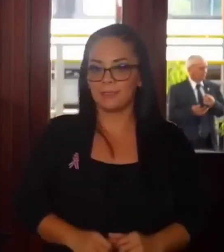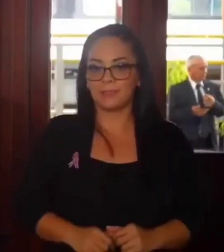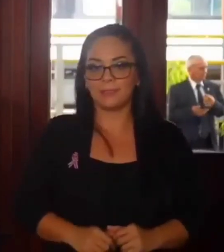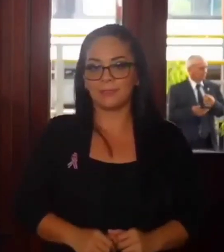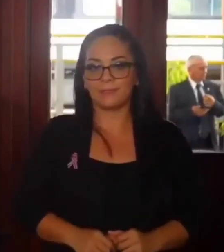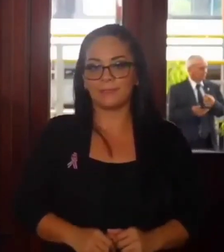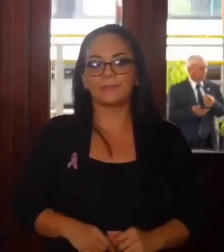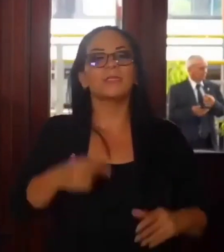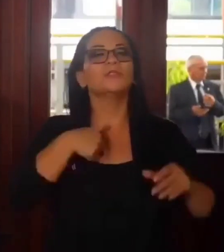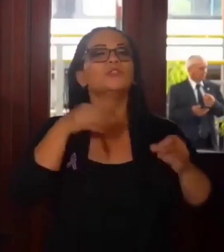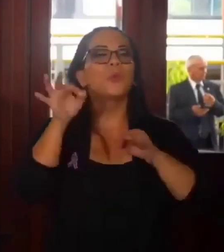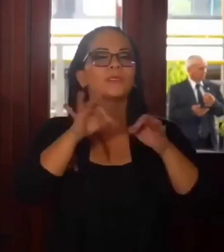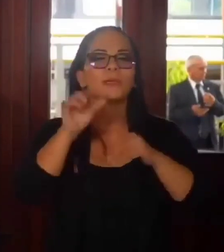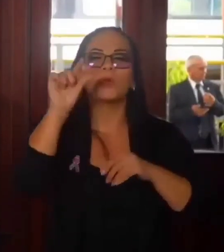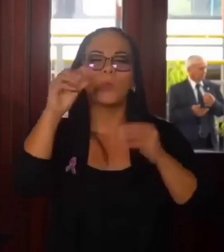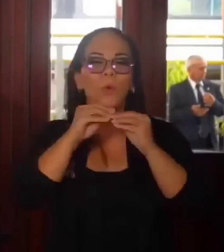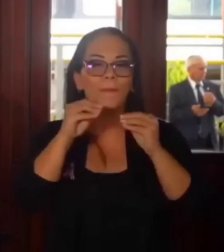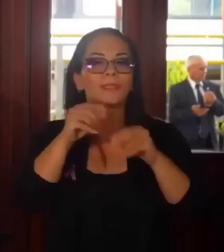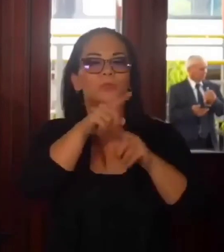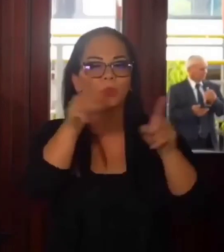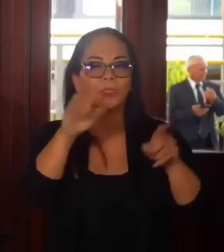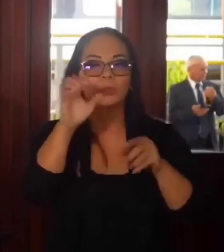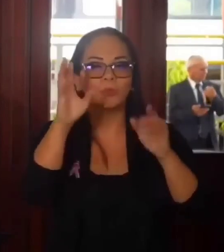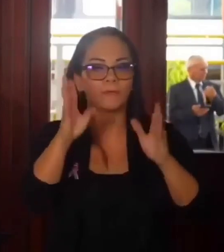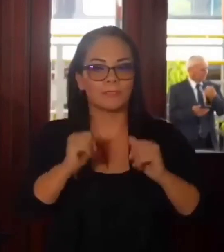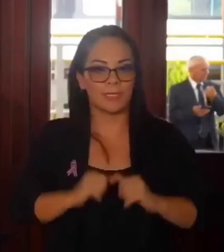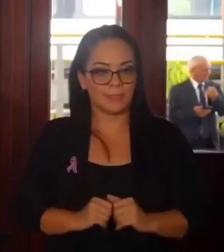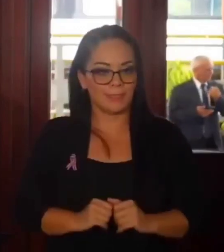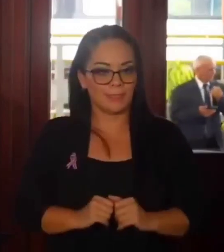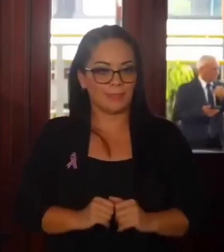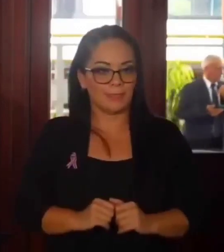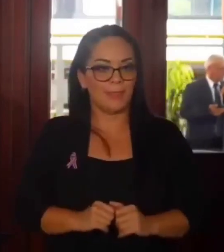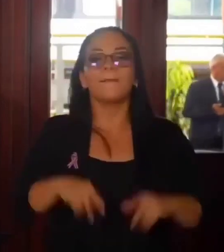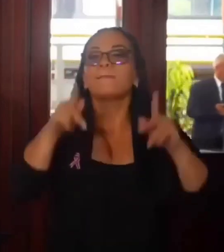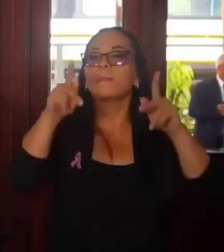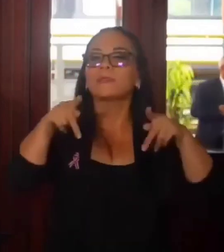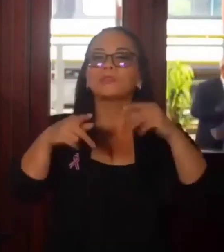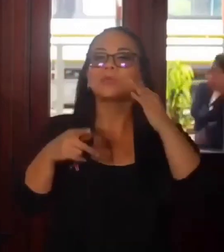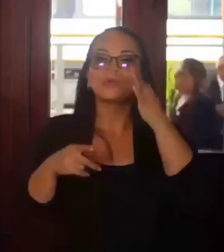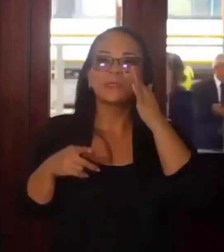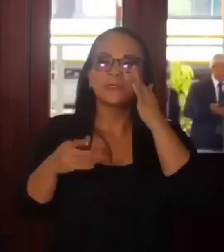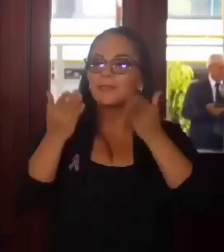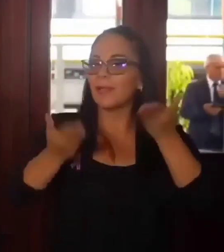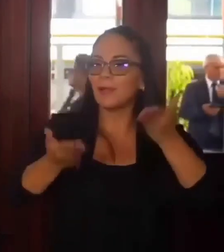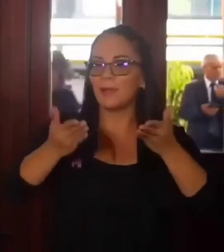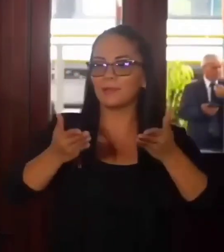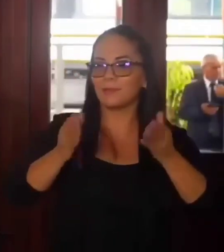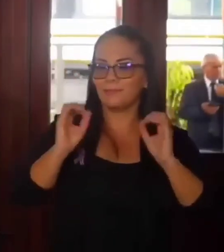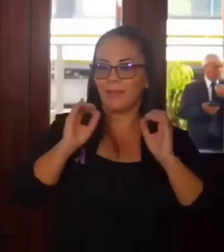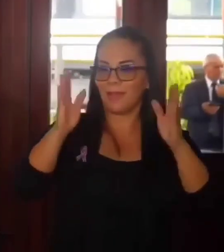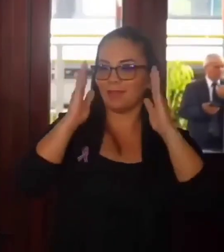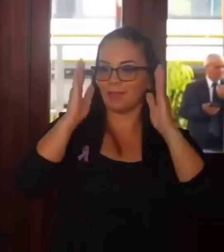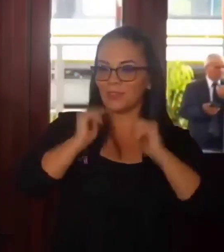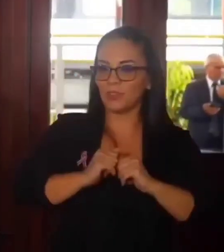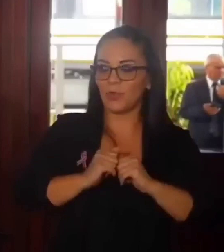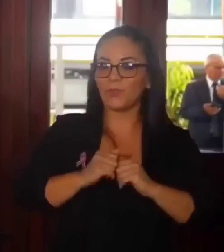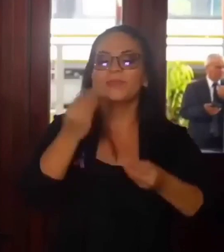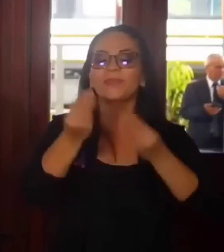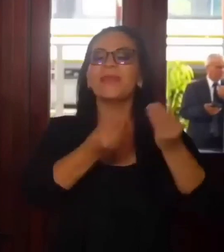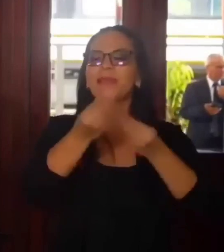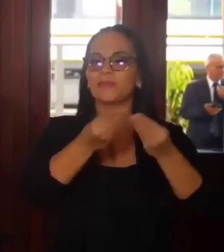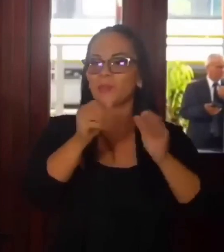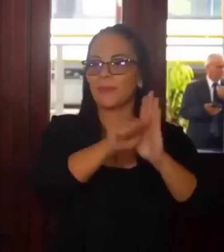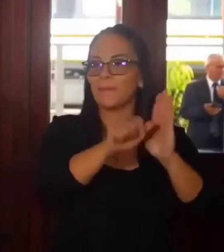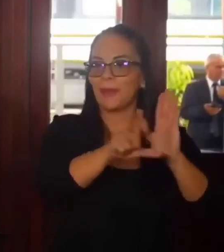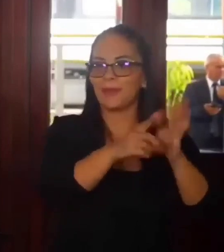Déjenme explicarle un poco más, costarricenses, para los que no han puesto atención a lo que hizo el Congreso.